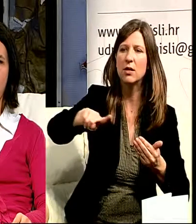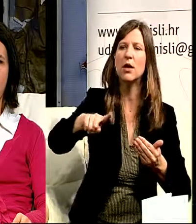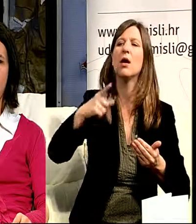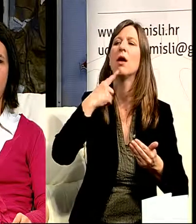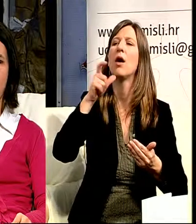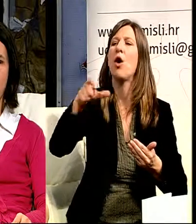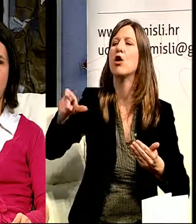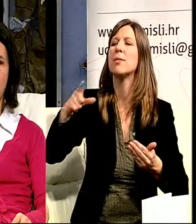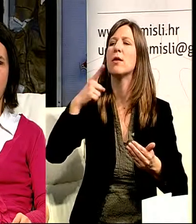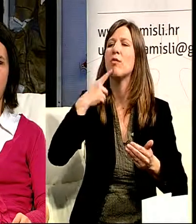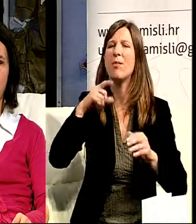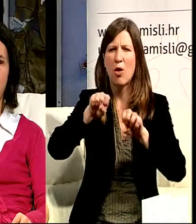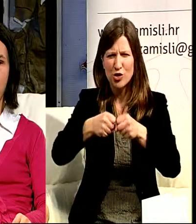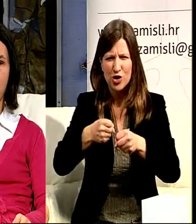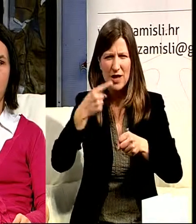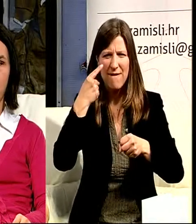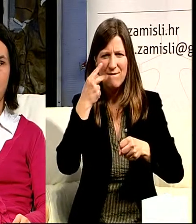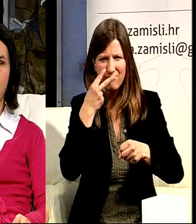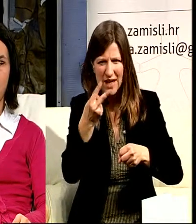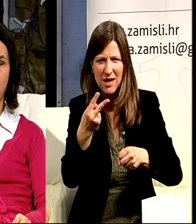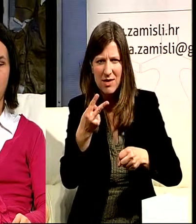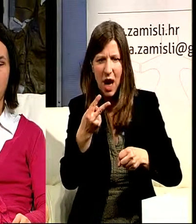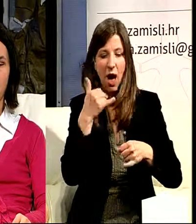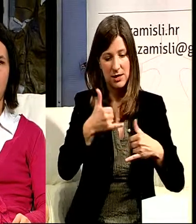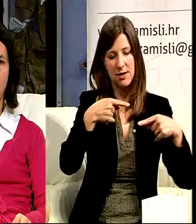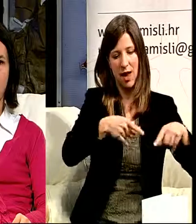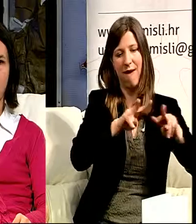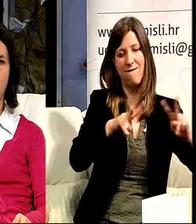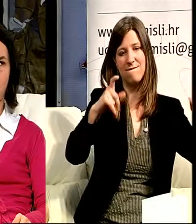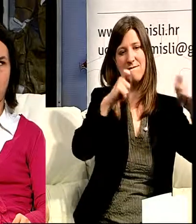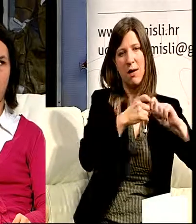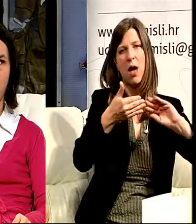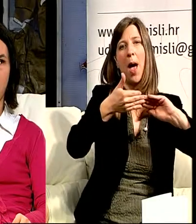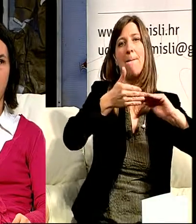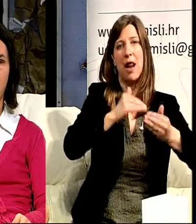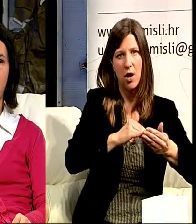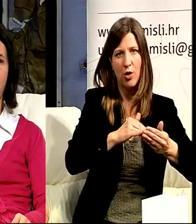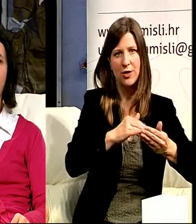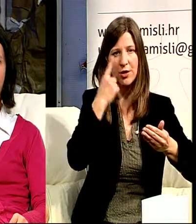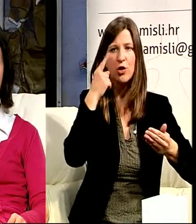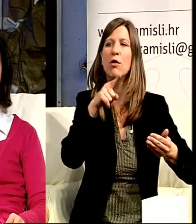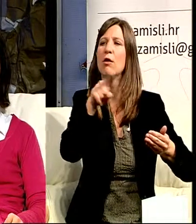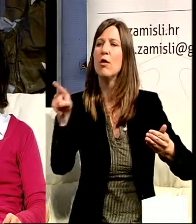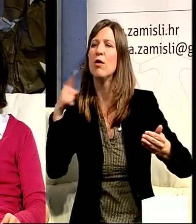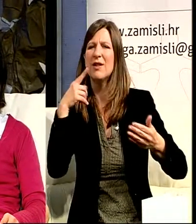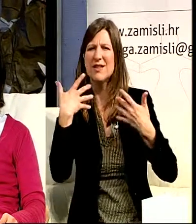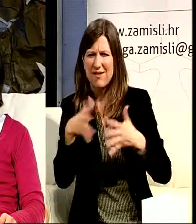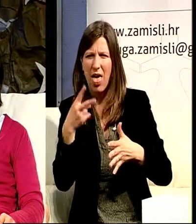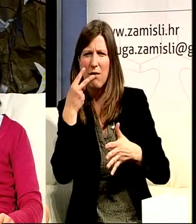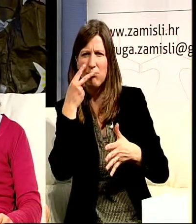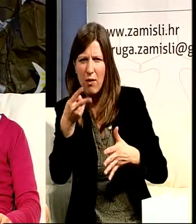koje se koriste čitačima zaslona i koje trebaju, to su slabovidni, koji trebaju određene